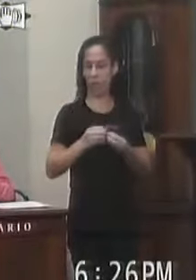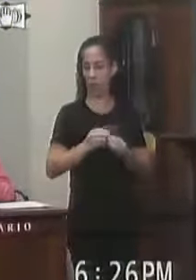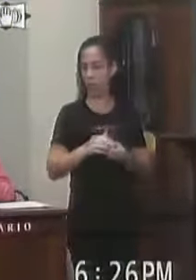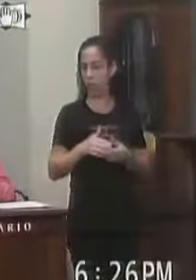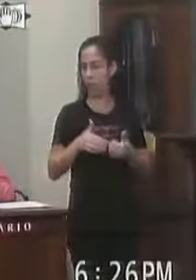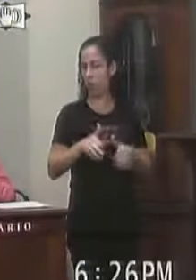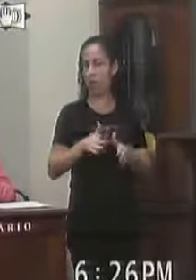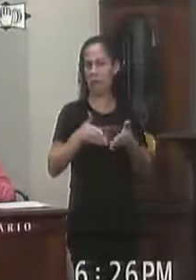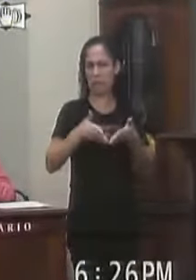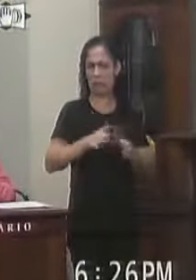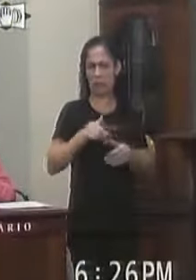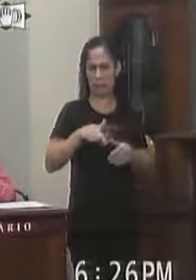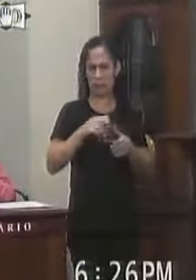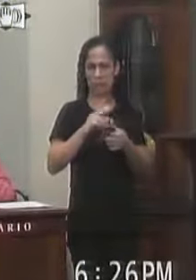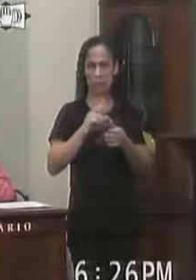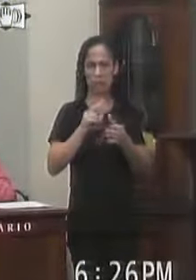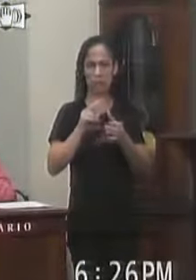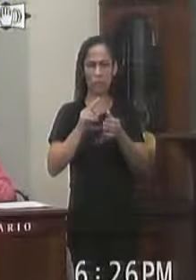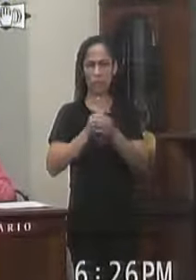Município de Valença